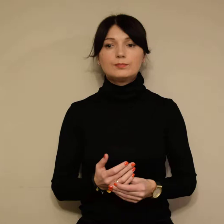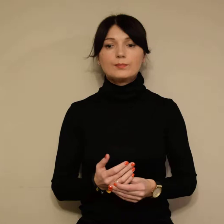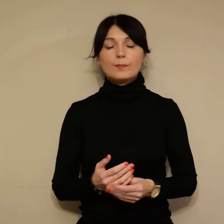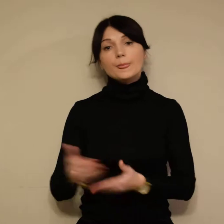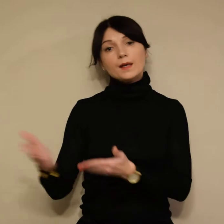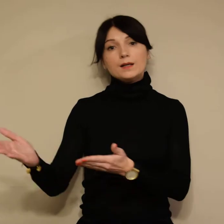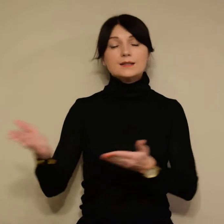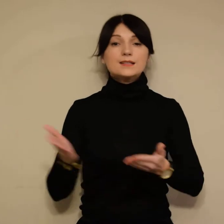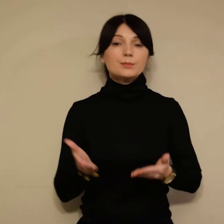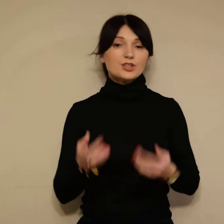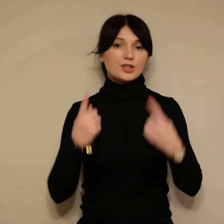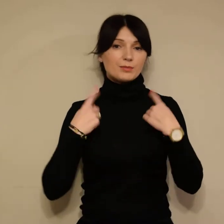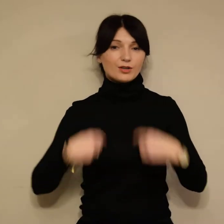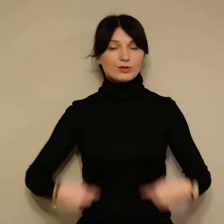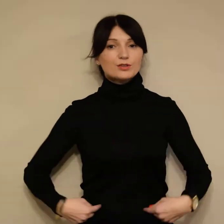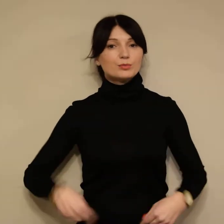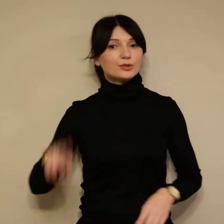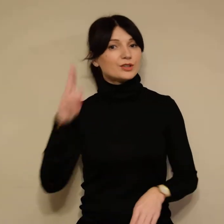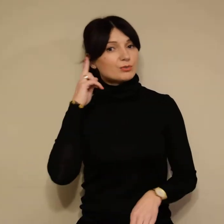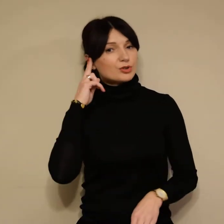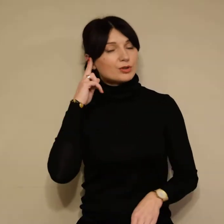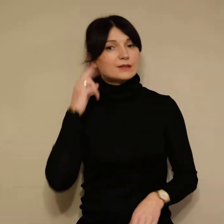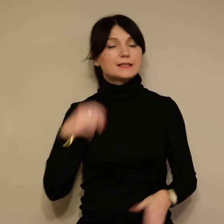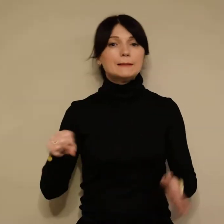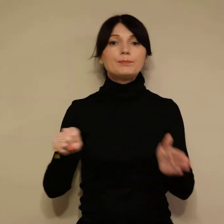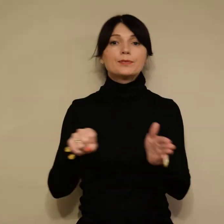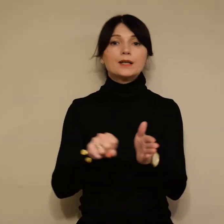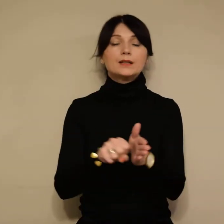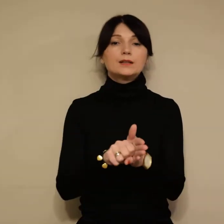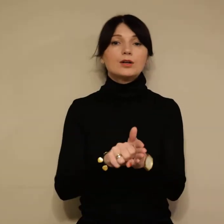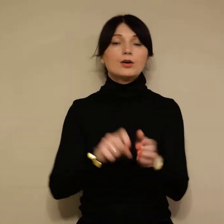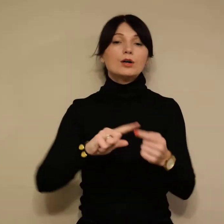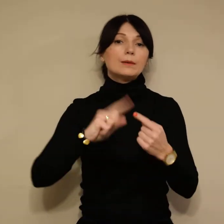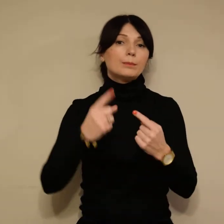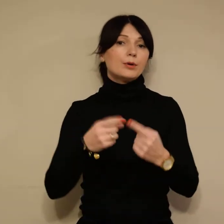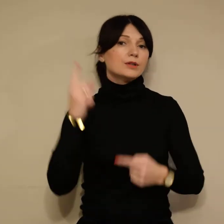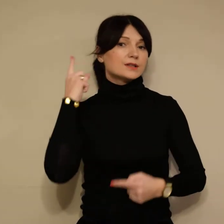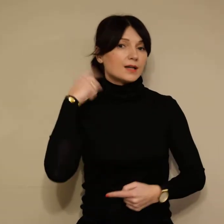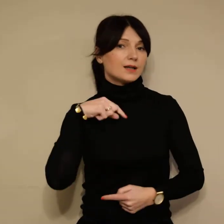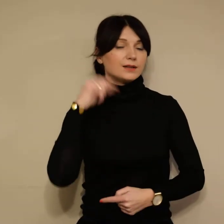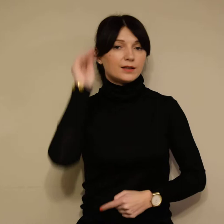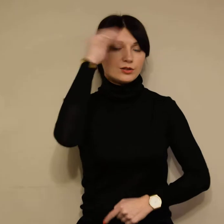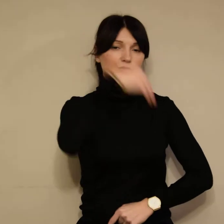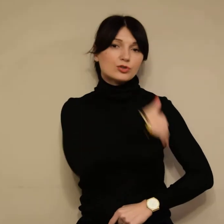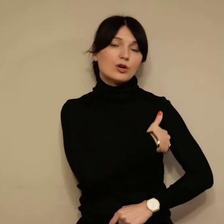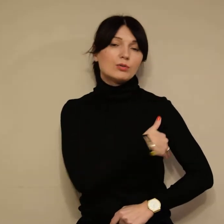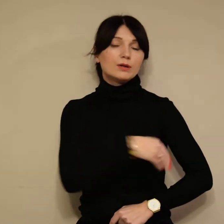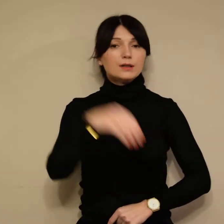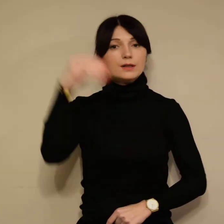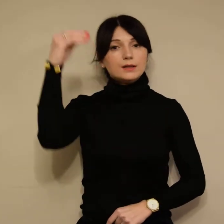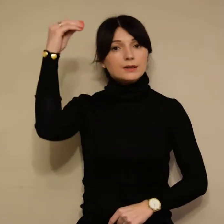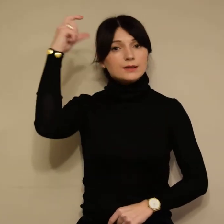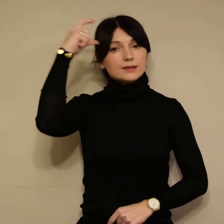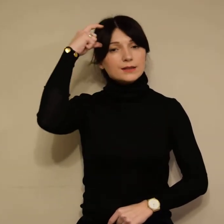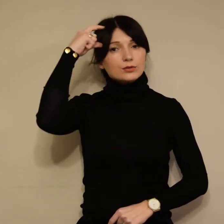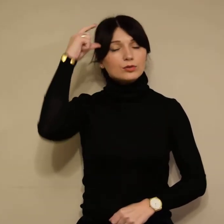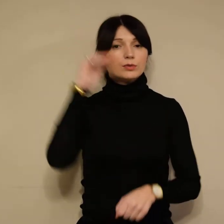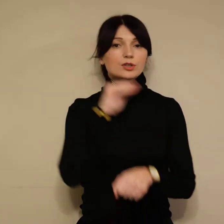Zapraszamy osoby niesłyszące do Politealnej Szkoły Centrum